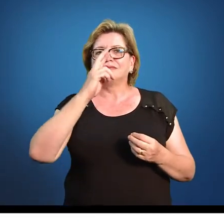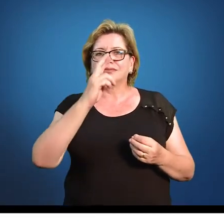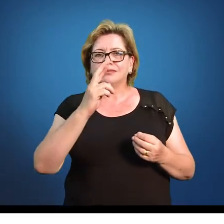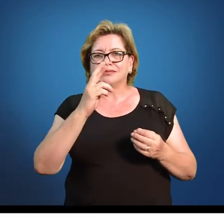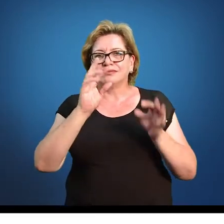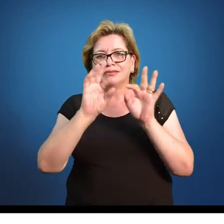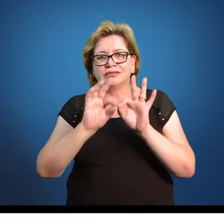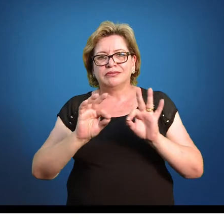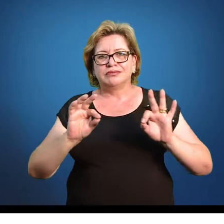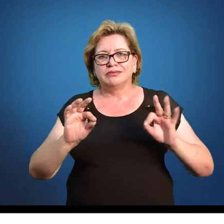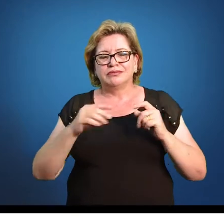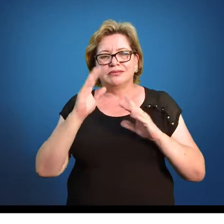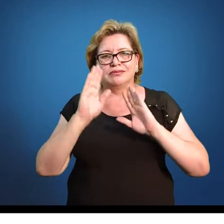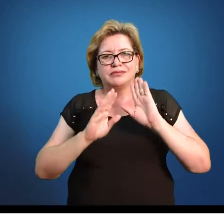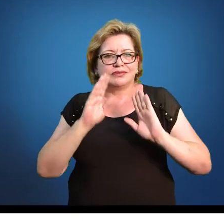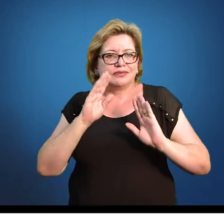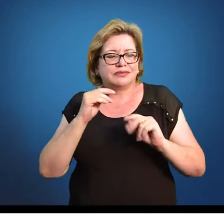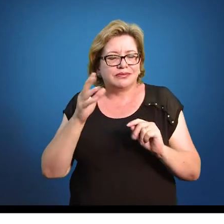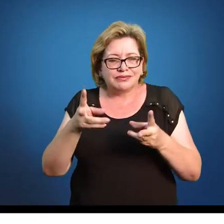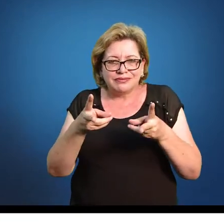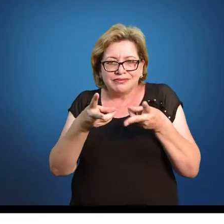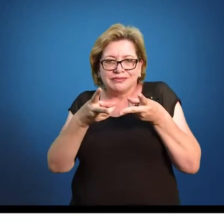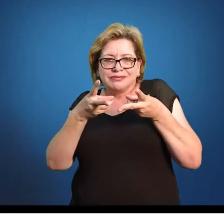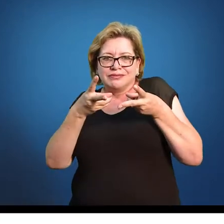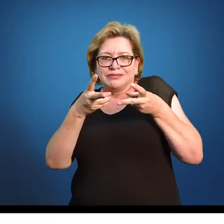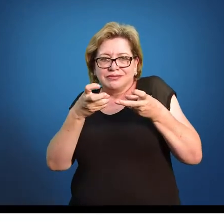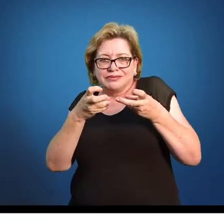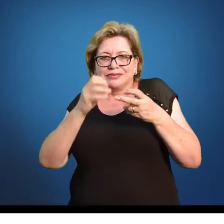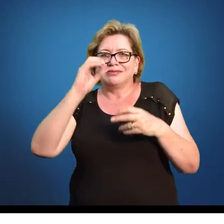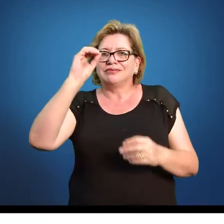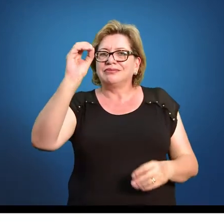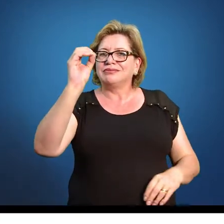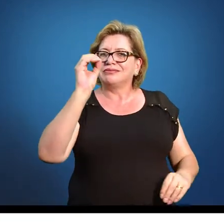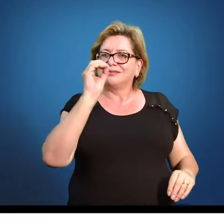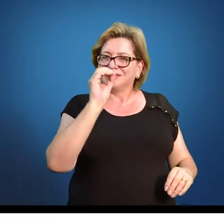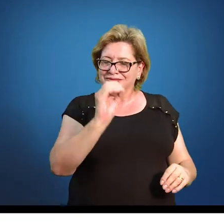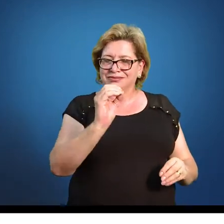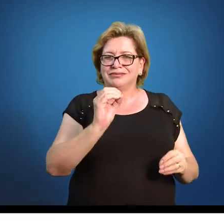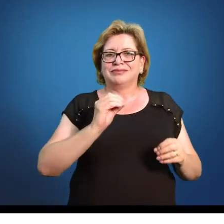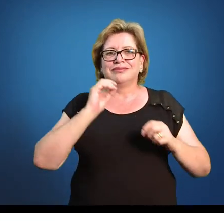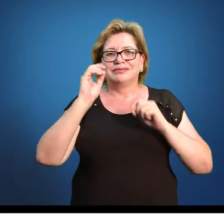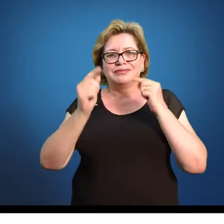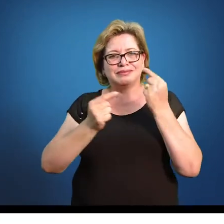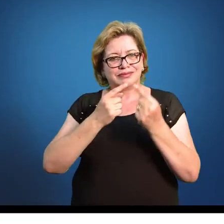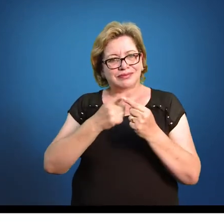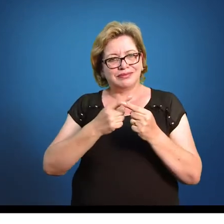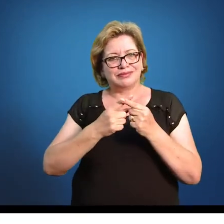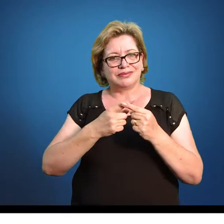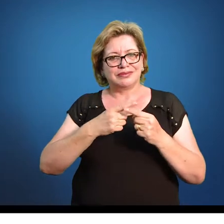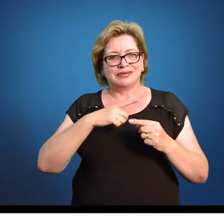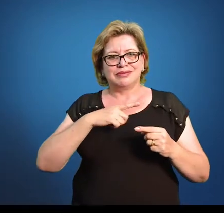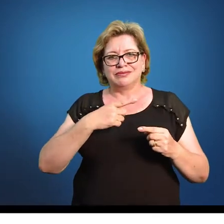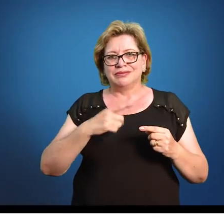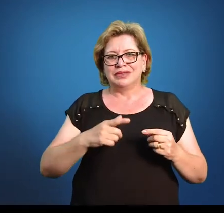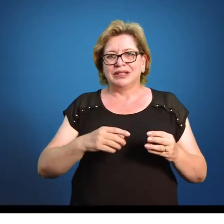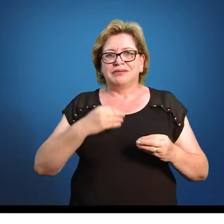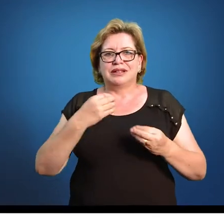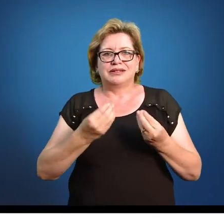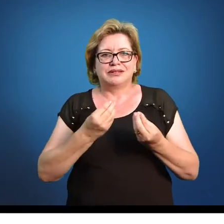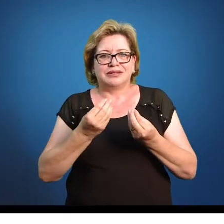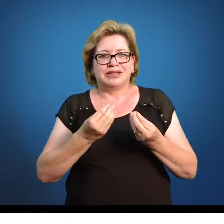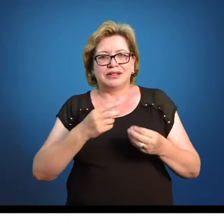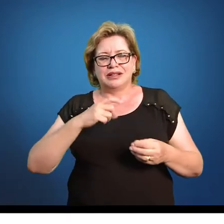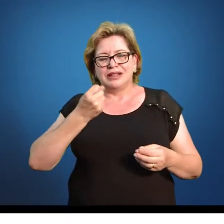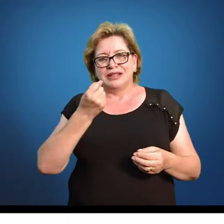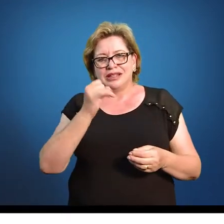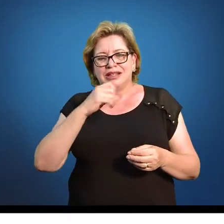muito comum você ouvir ele de que maneira? De maneira percentual. Porque aí a referência eu não preciso mais ter. Eu sei que se eu